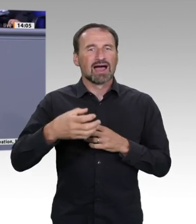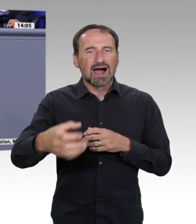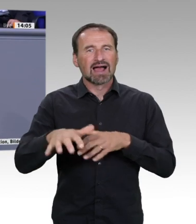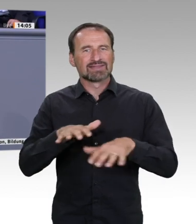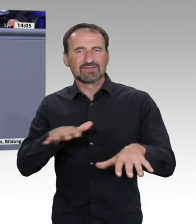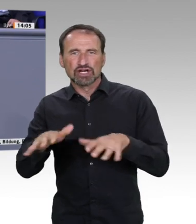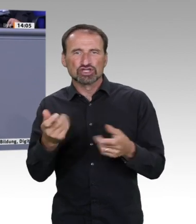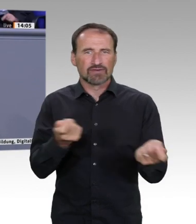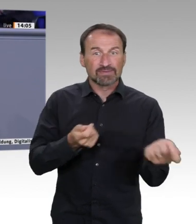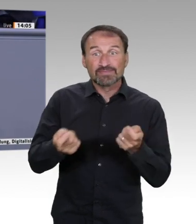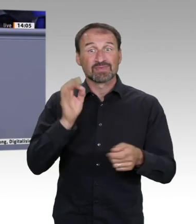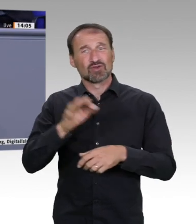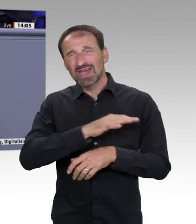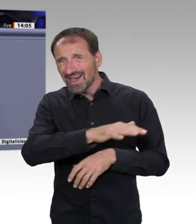Wohle aller zu gestalten. Vielen Dank.